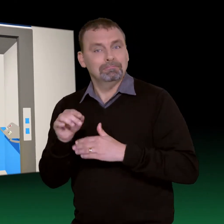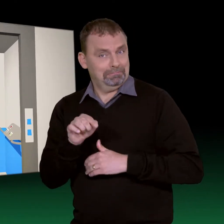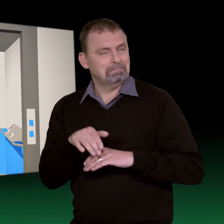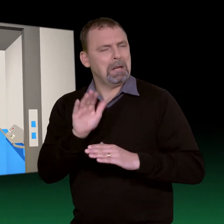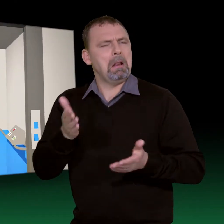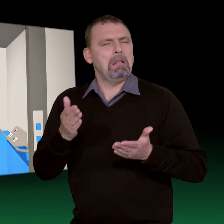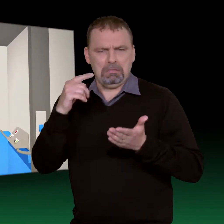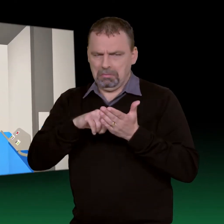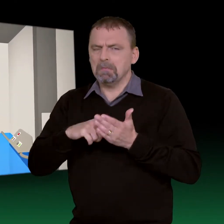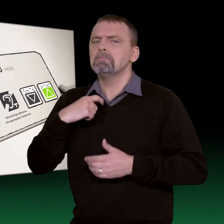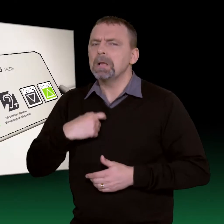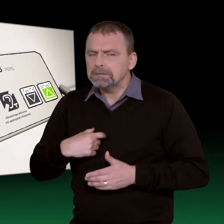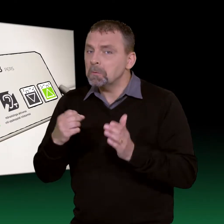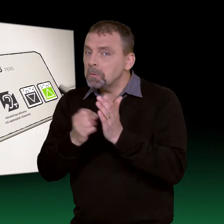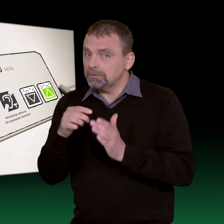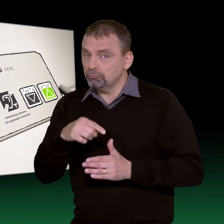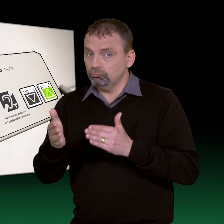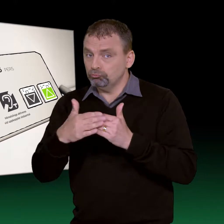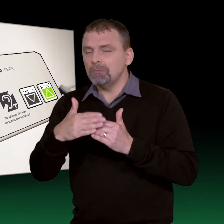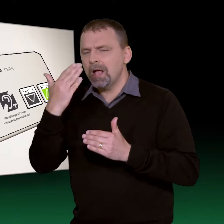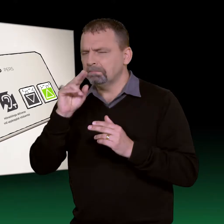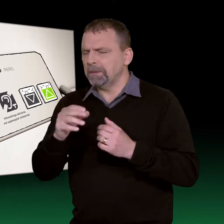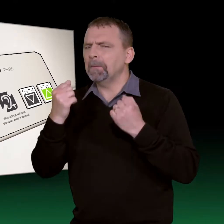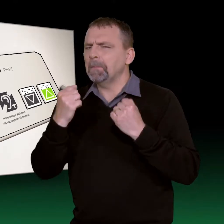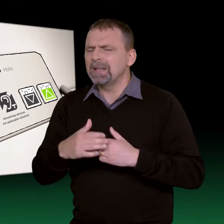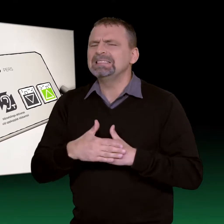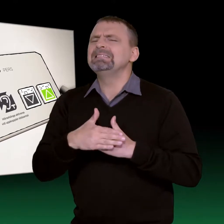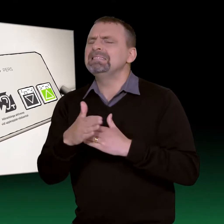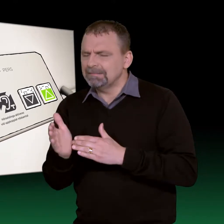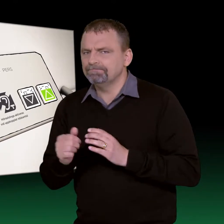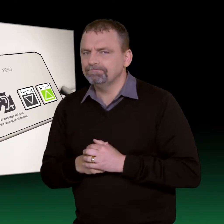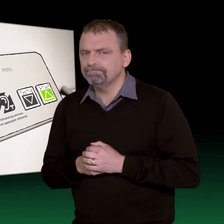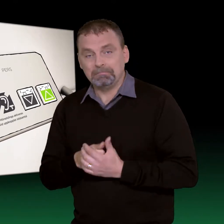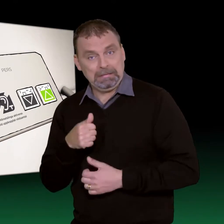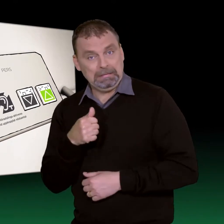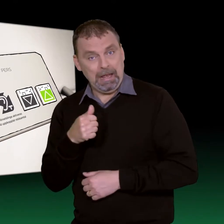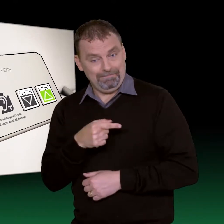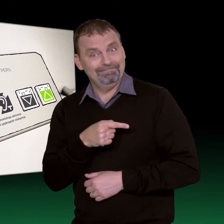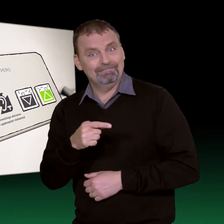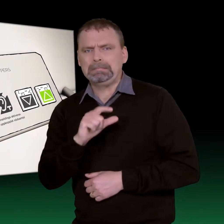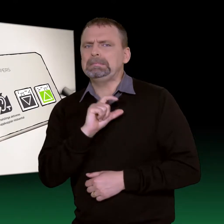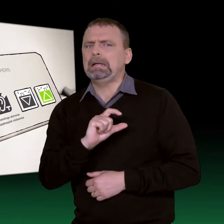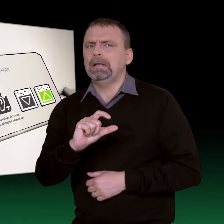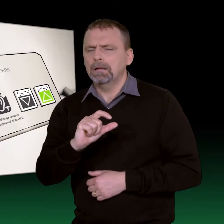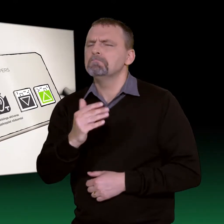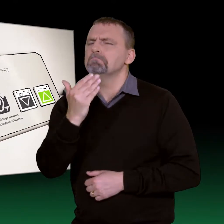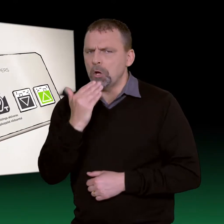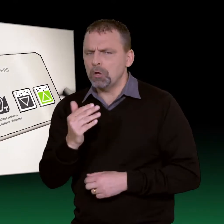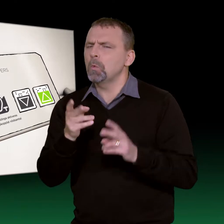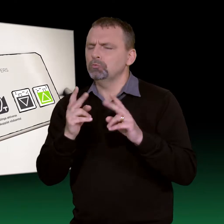rätt så tunga. Stora och bra knappar är det också, med tydliga symboler. Man kan faktiskt känna om det är pil